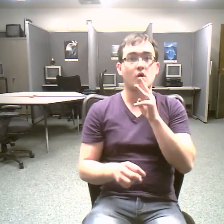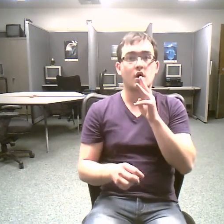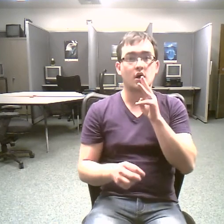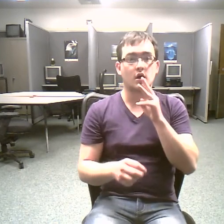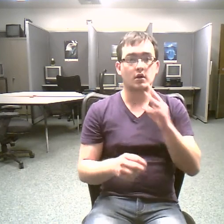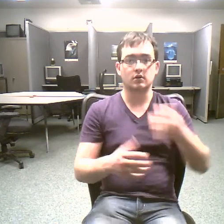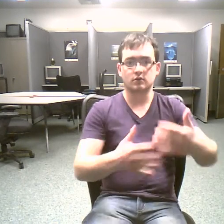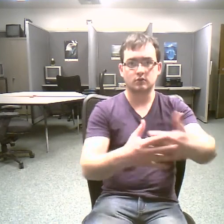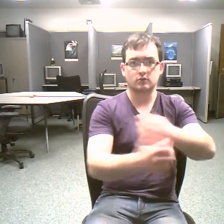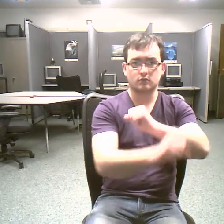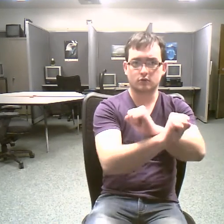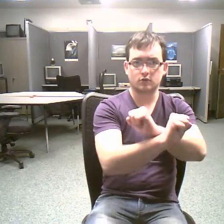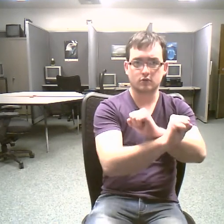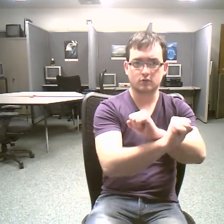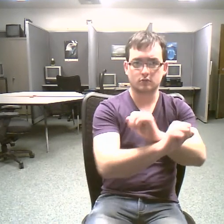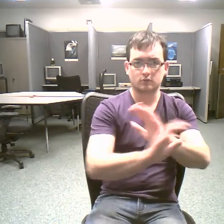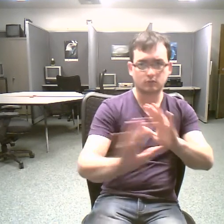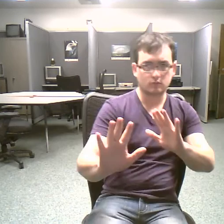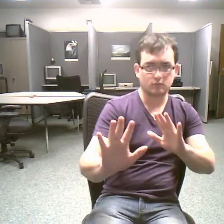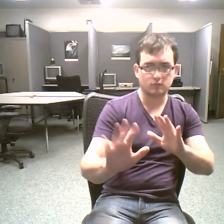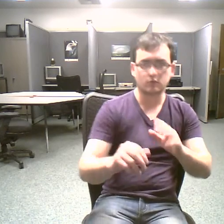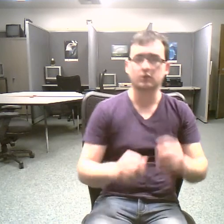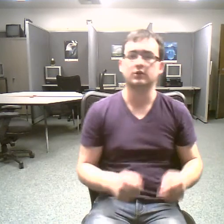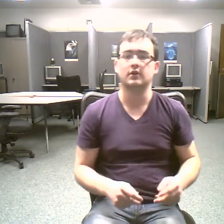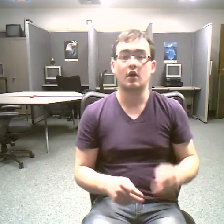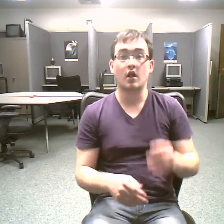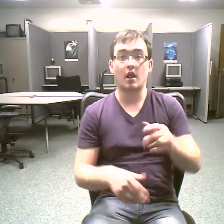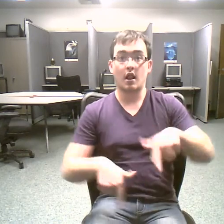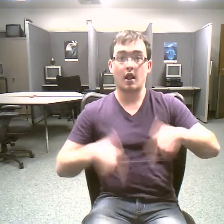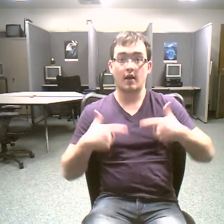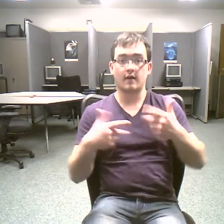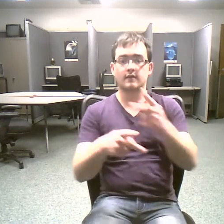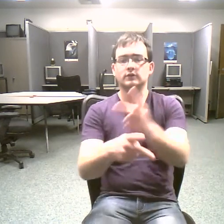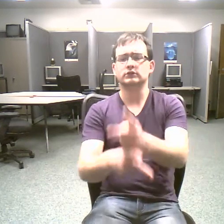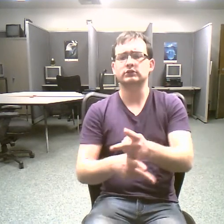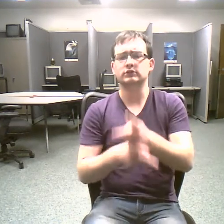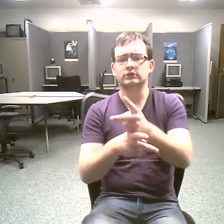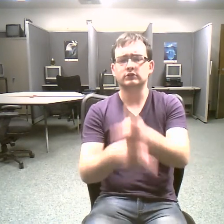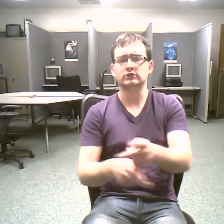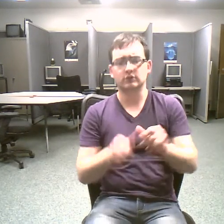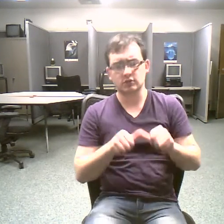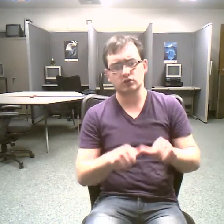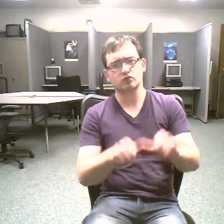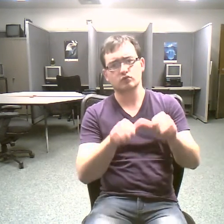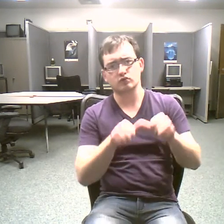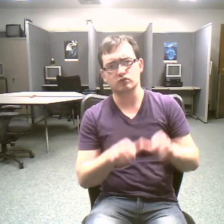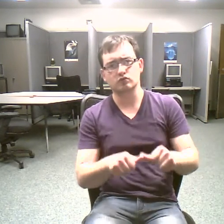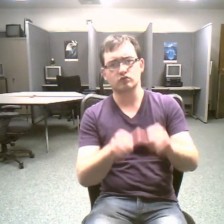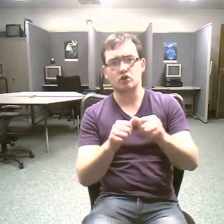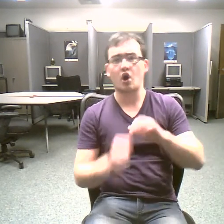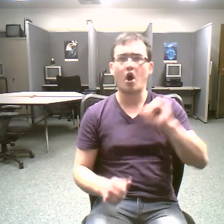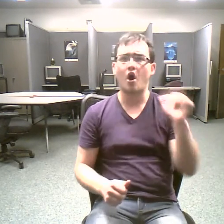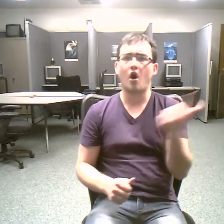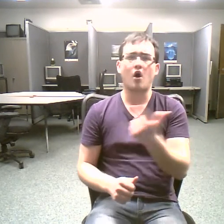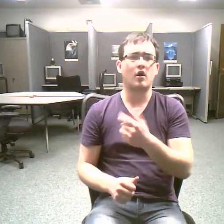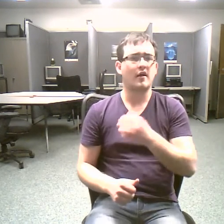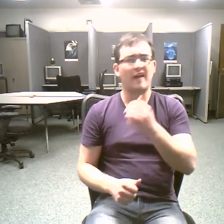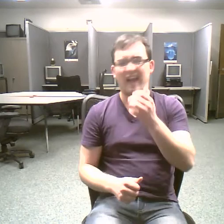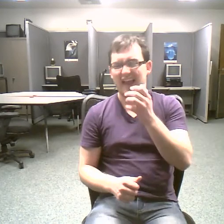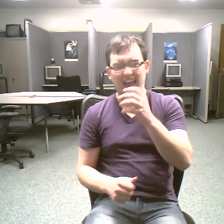and sustain life all earth systems interact to produce and sustain our elegant planet